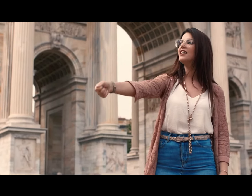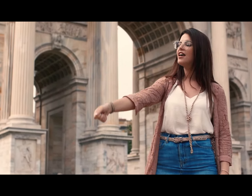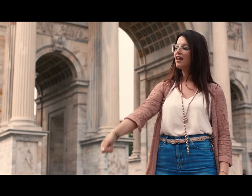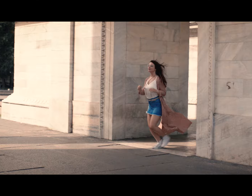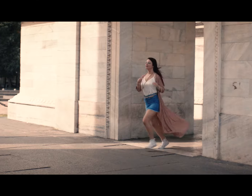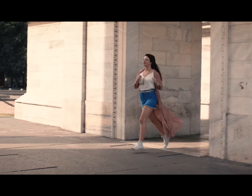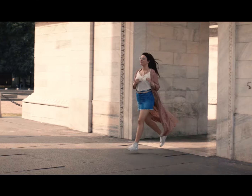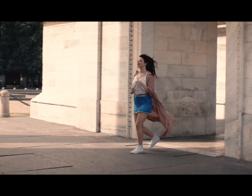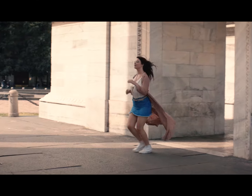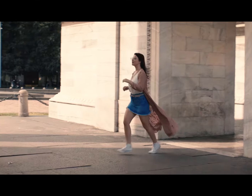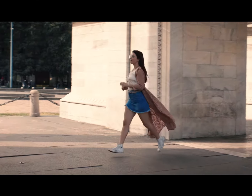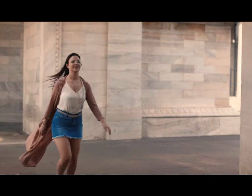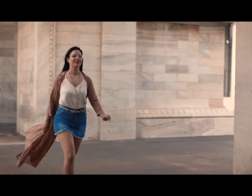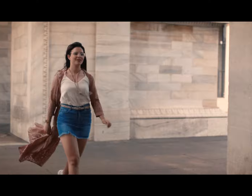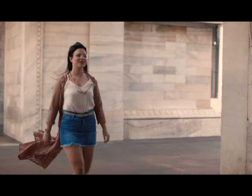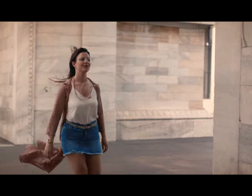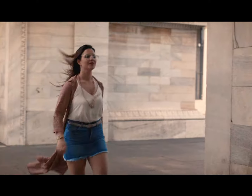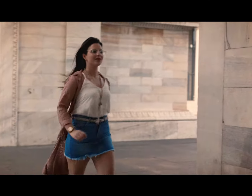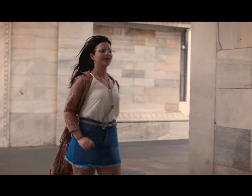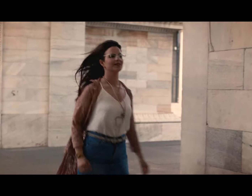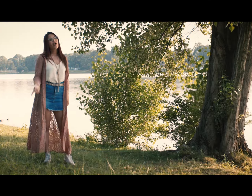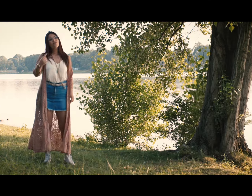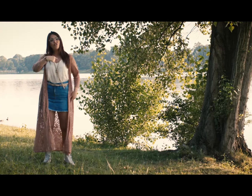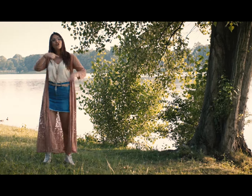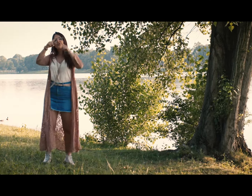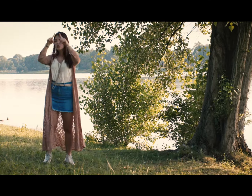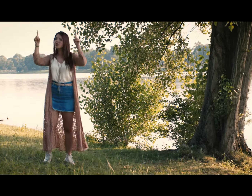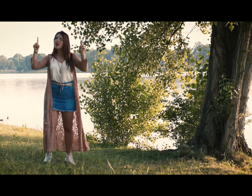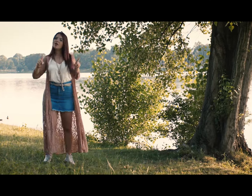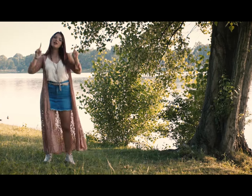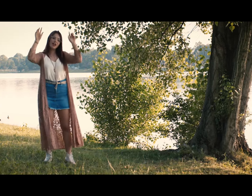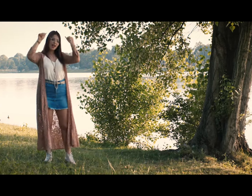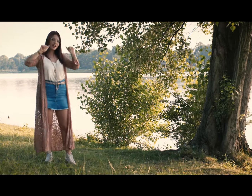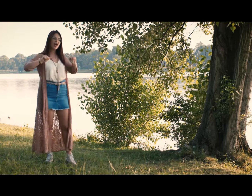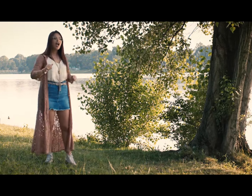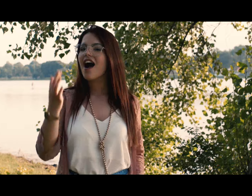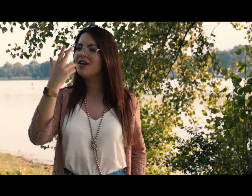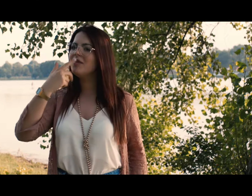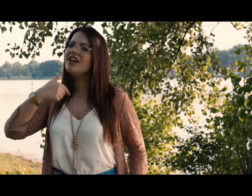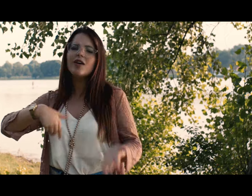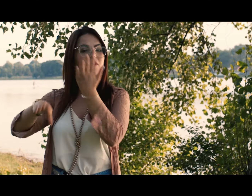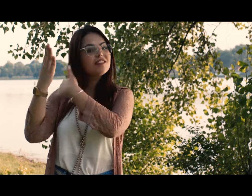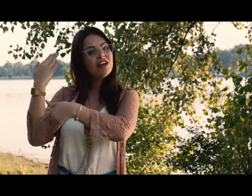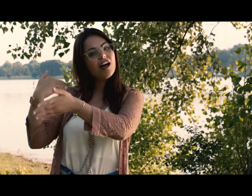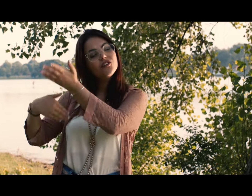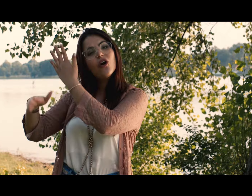E sono il presidente Voglio chiudere una club al mio passato